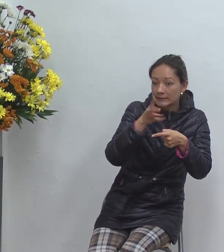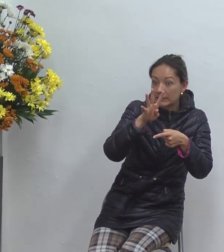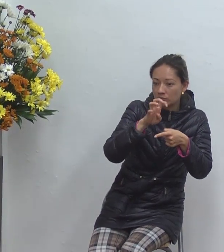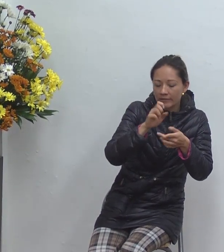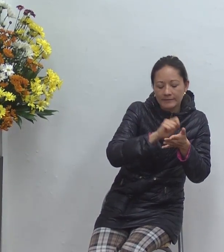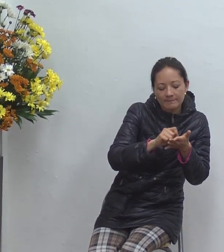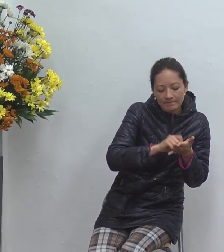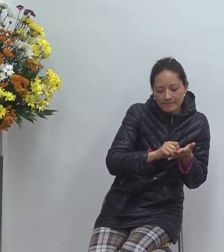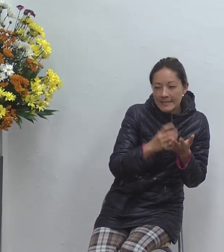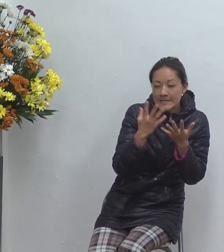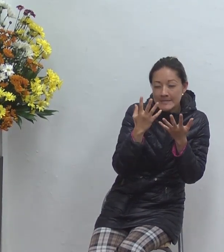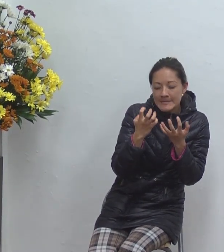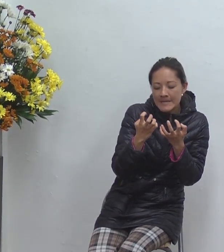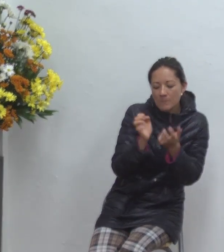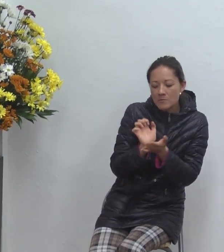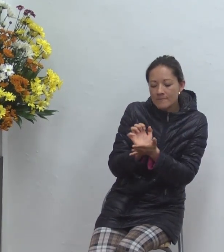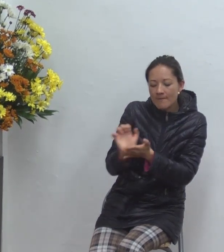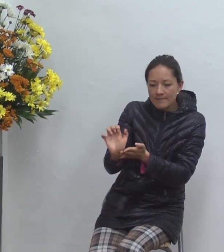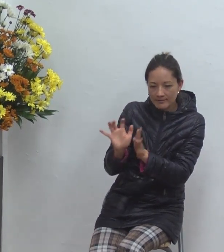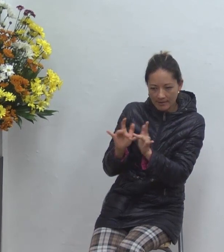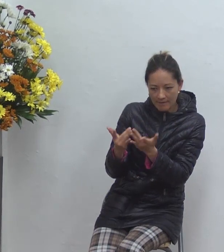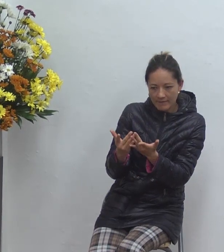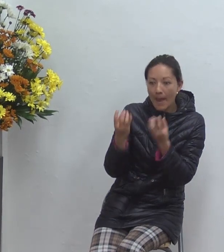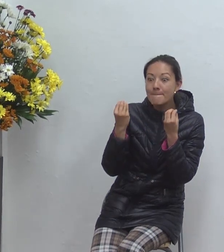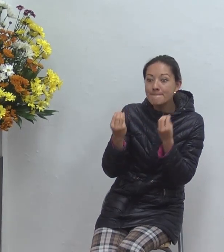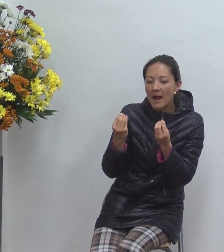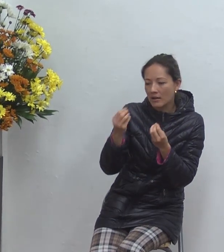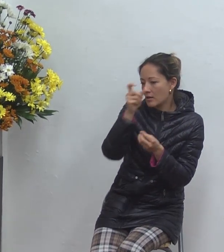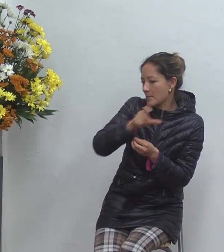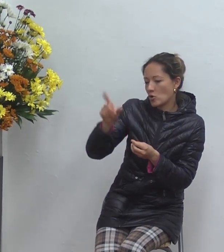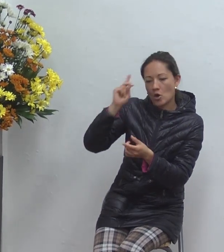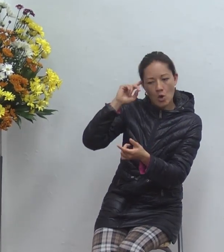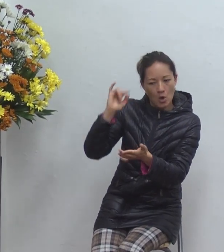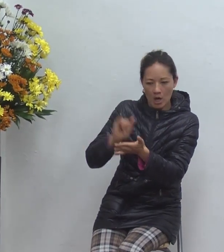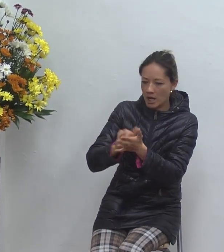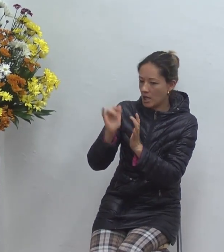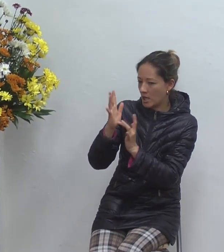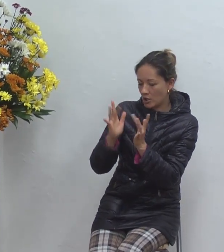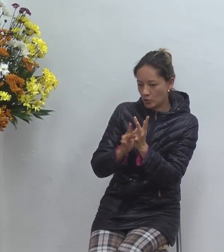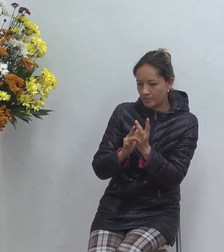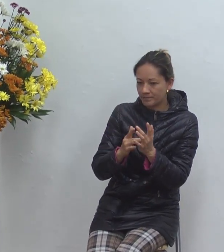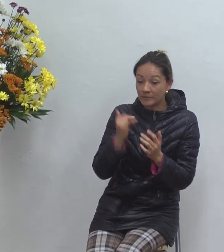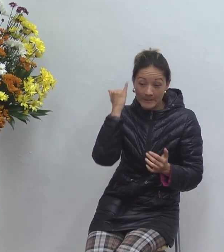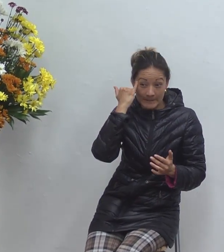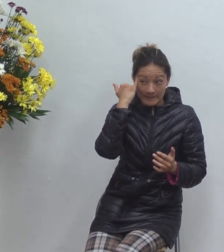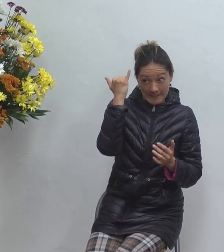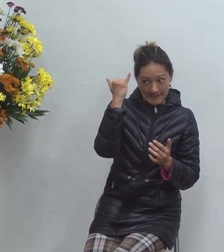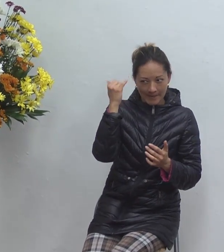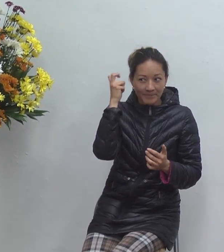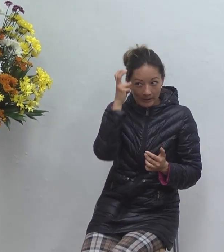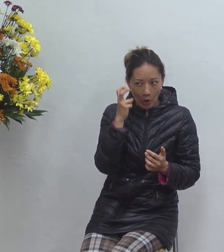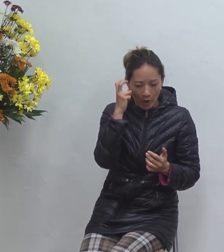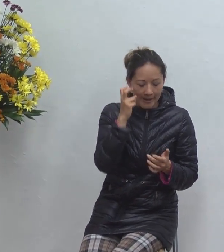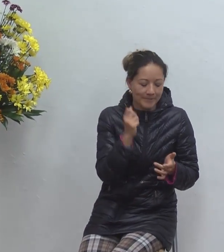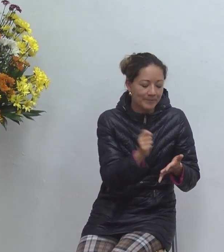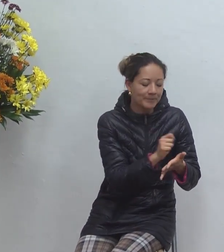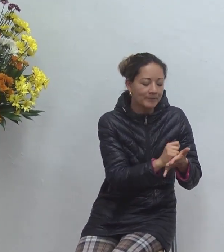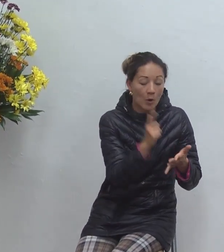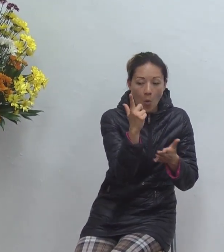quiso desprestigiar la biblia para que no creyeran en jesús para hacer eso no son tontos los que mueven la corriente de este mundo sépanlo